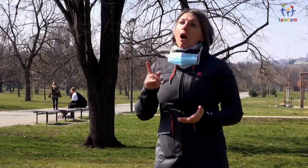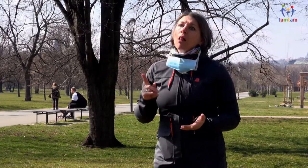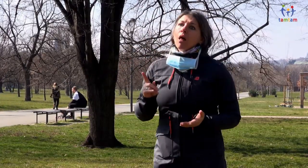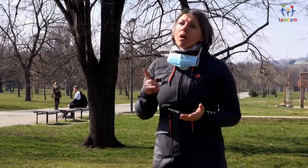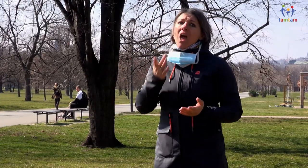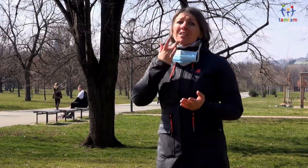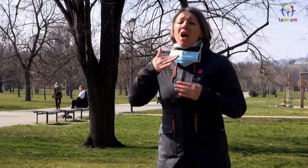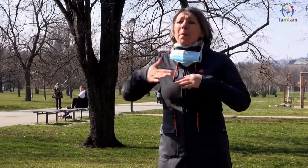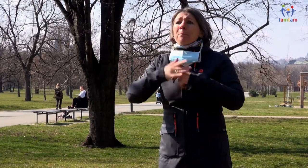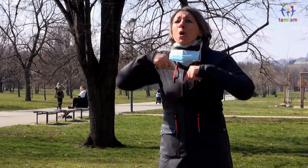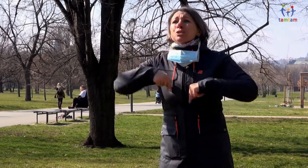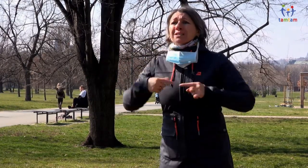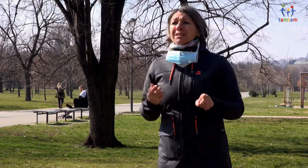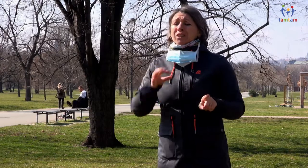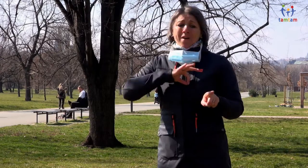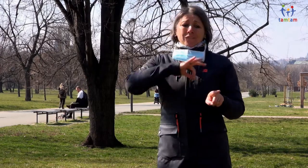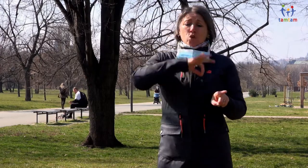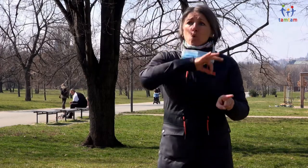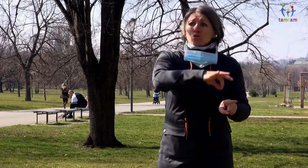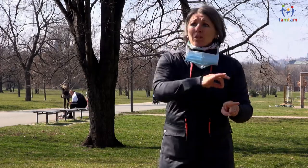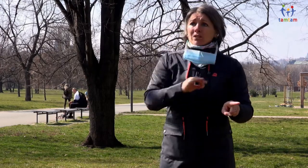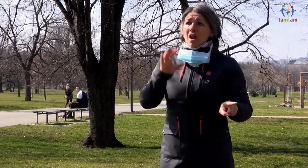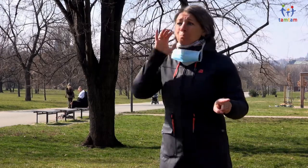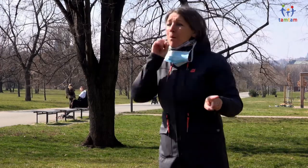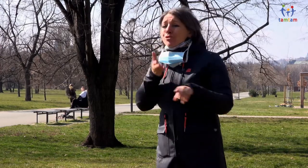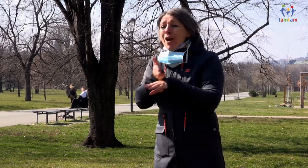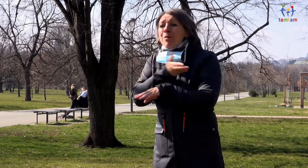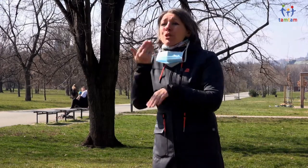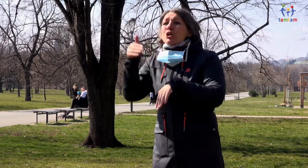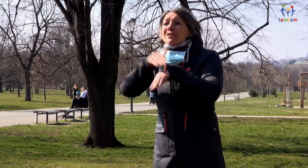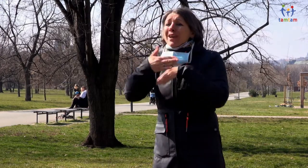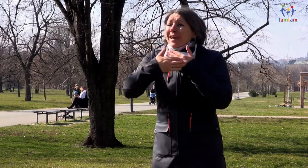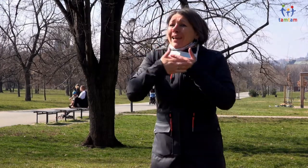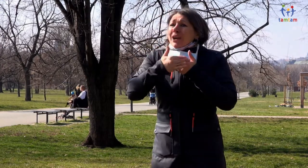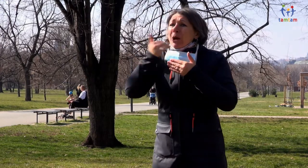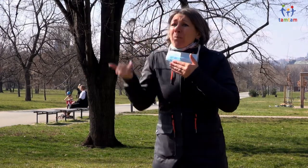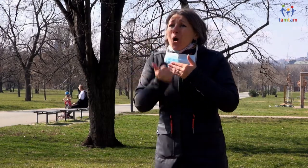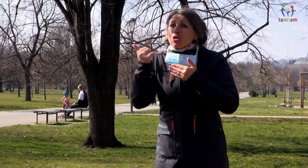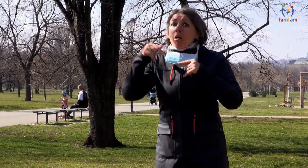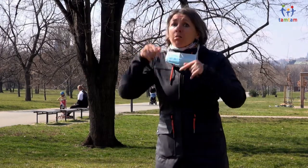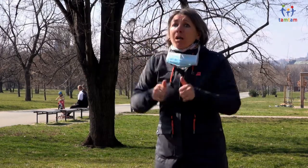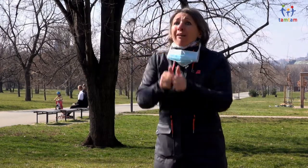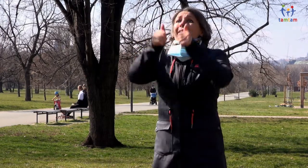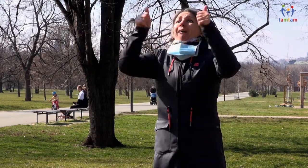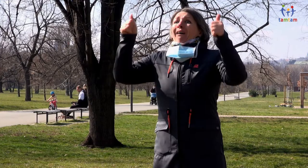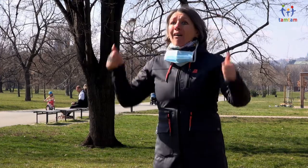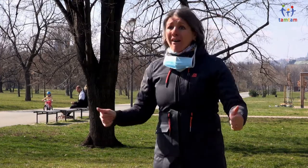vnoučat a jejich prarodičů tomu psychickému zdraví a psychické pohodě